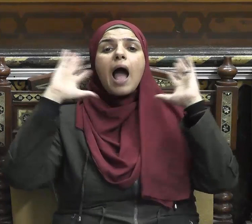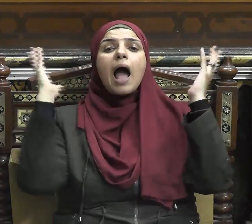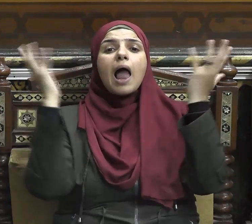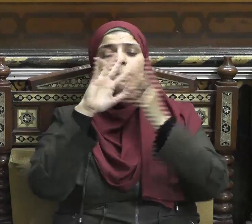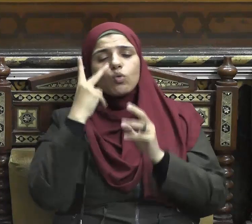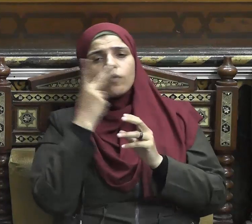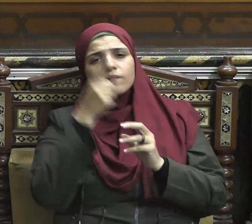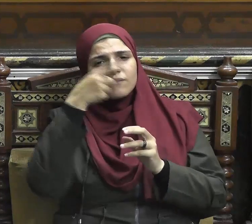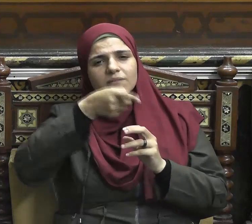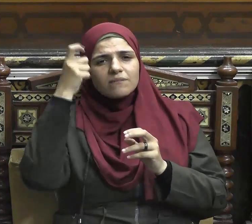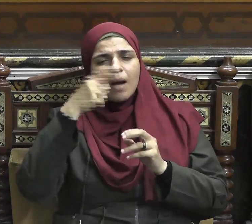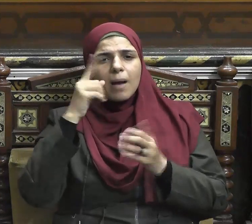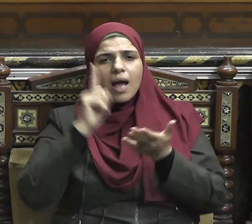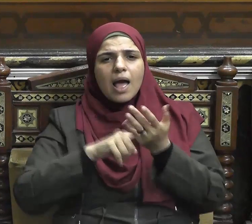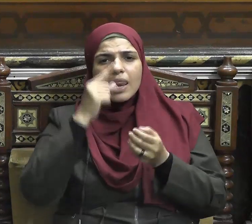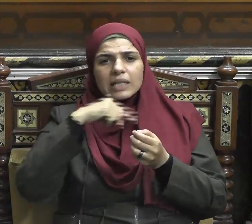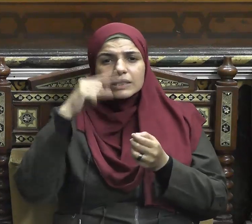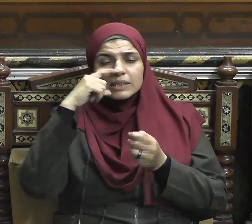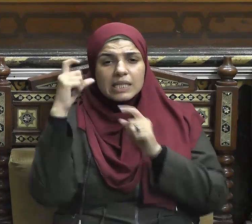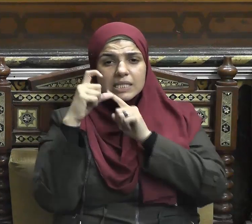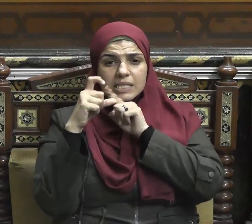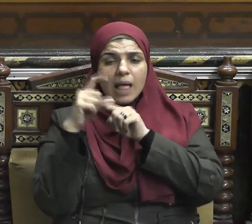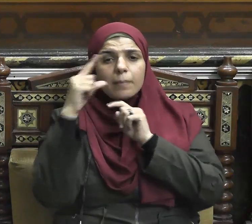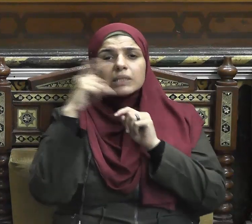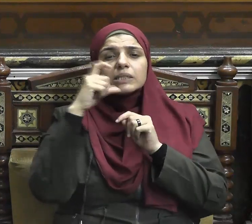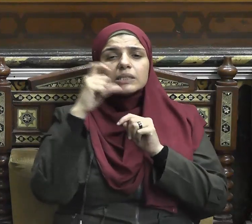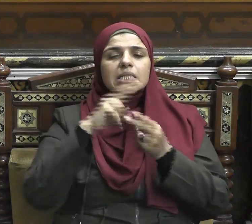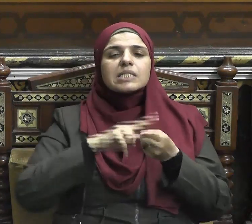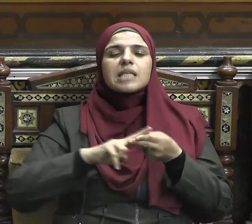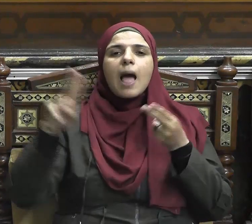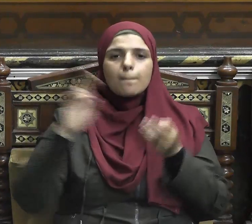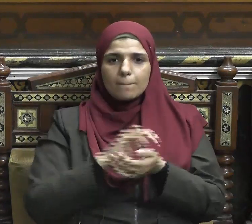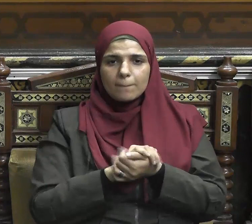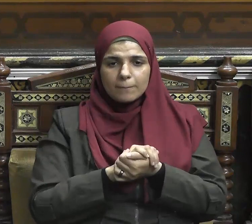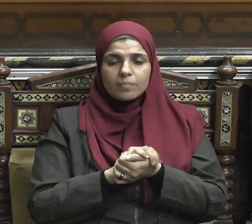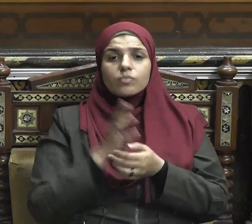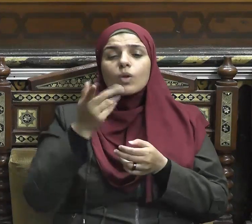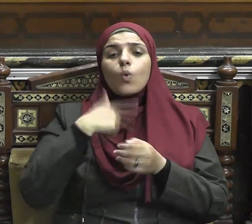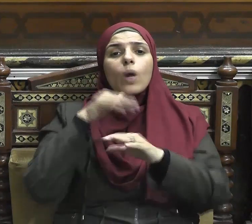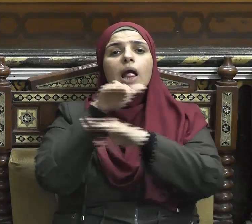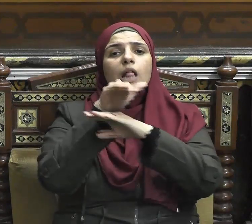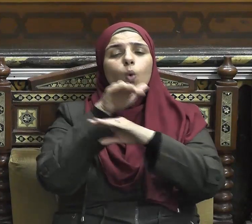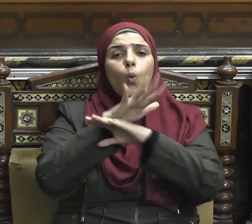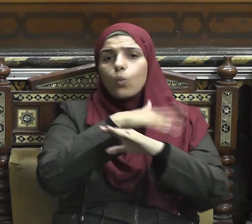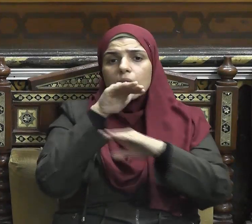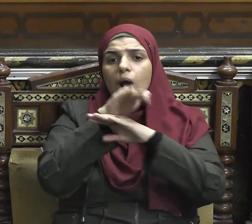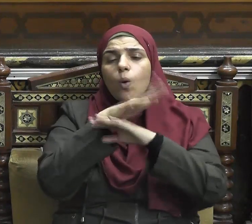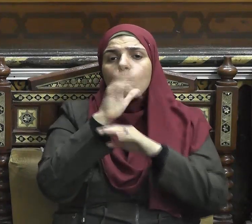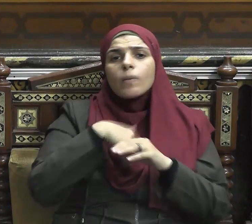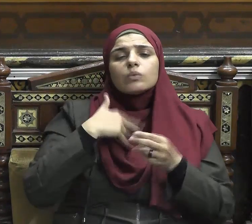المهمات التي ينبغي على كل مسلم أن يقوم بها أن يظهر